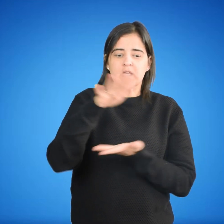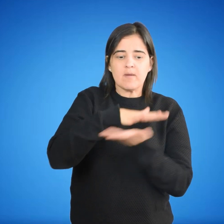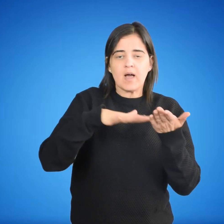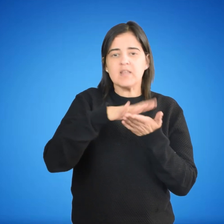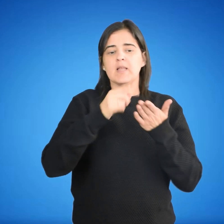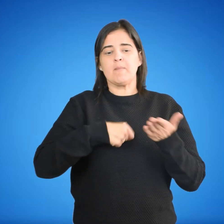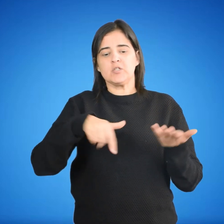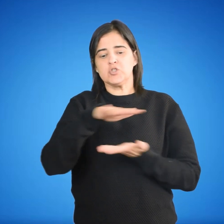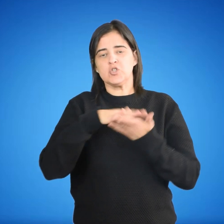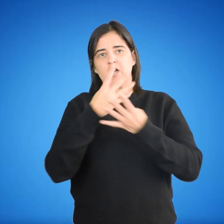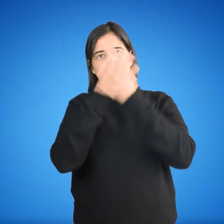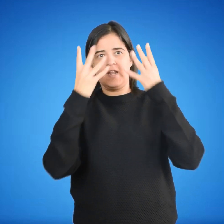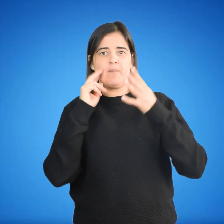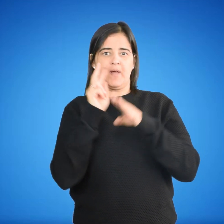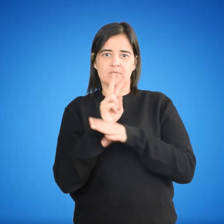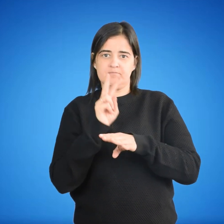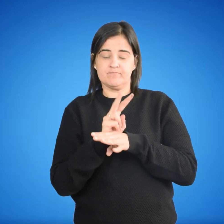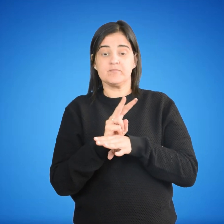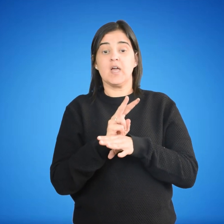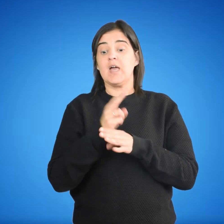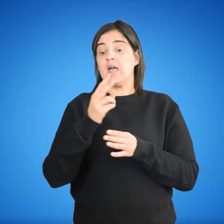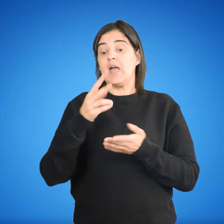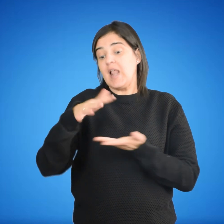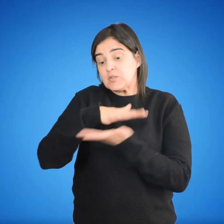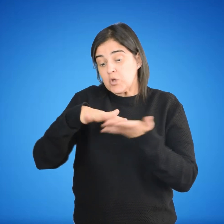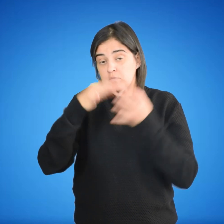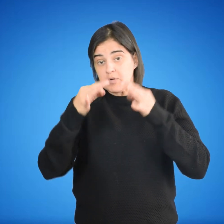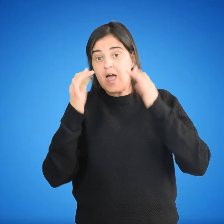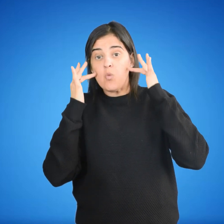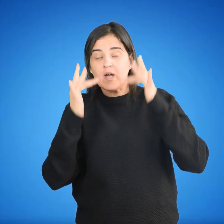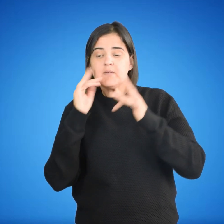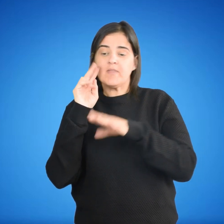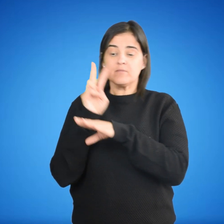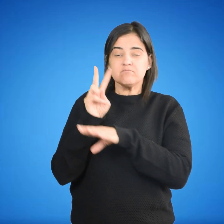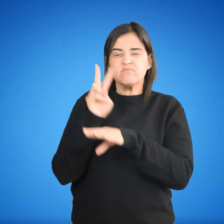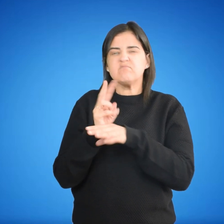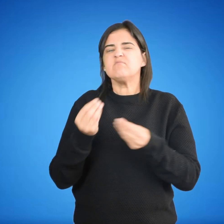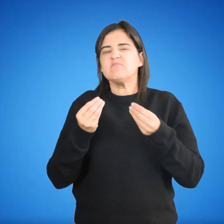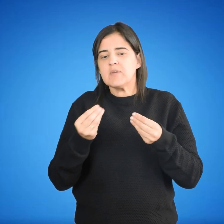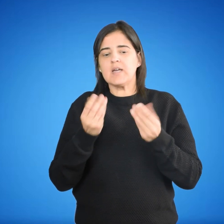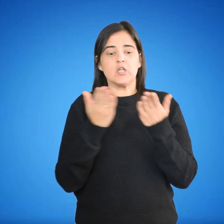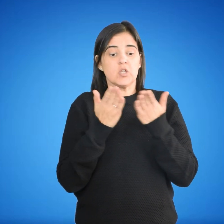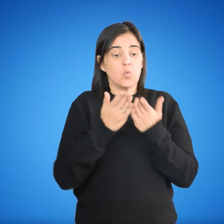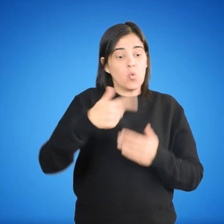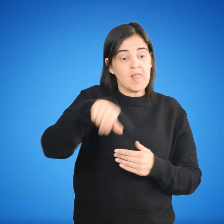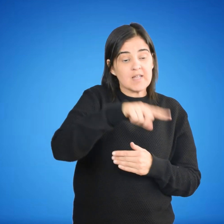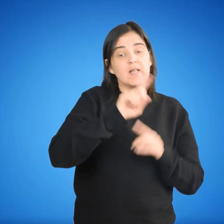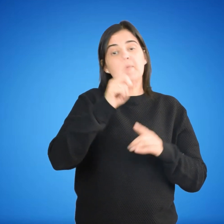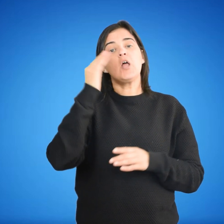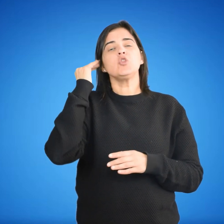sociedad en general. En el ámbito educativo, este sistema de vigilancia significa que los estudiantes